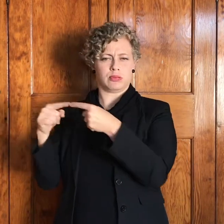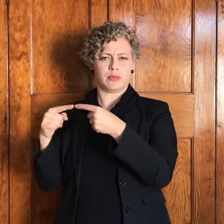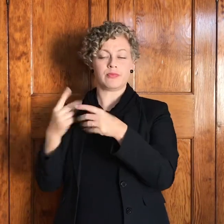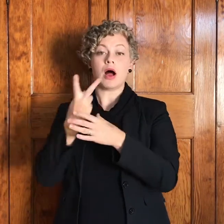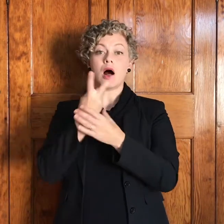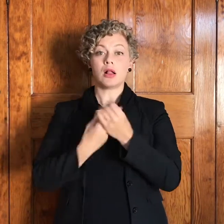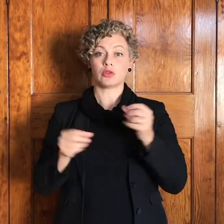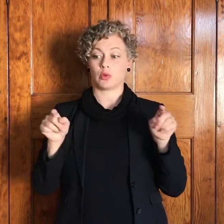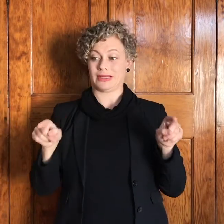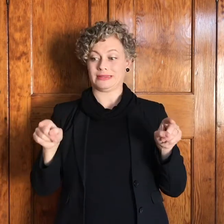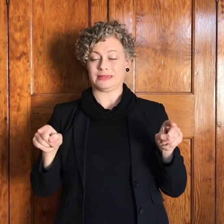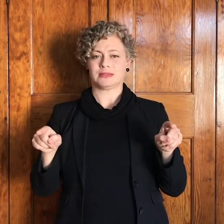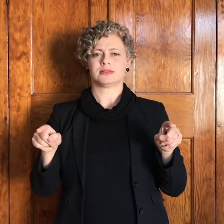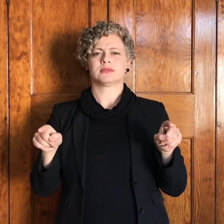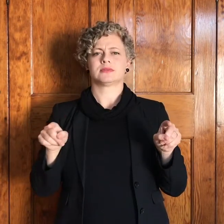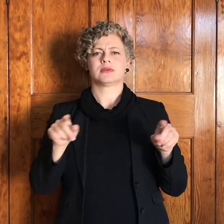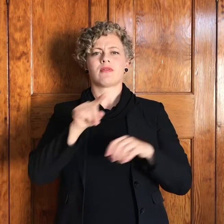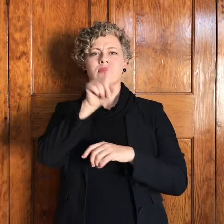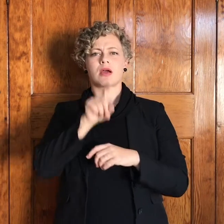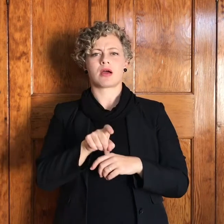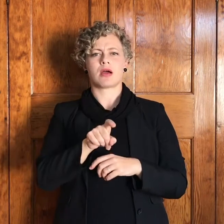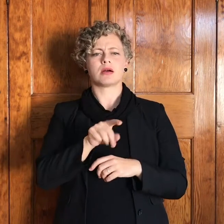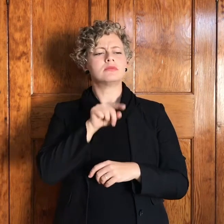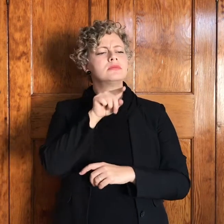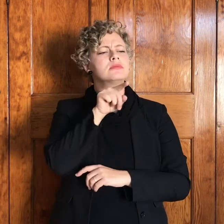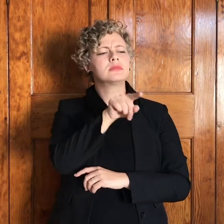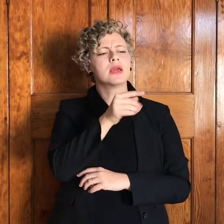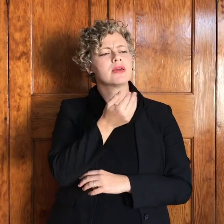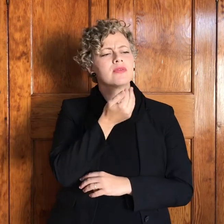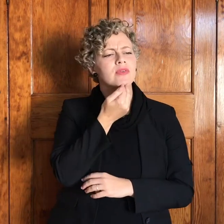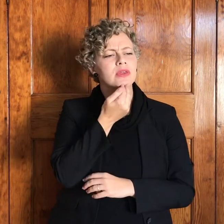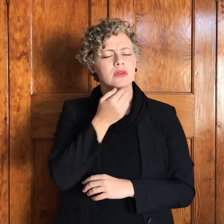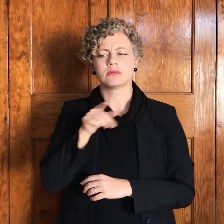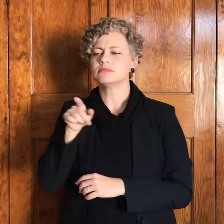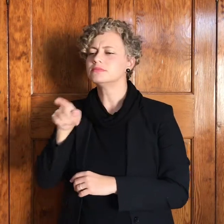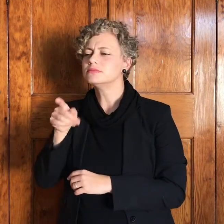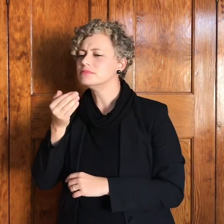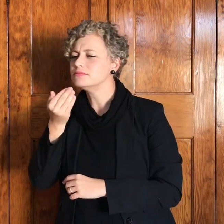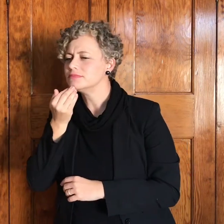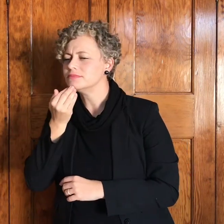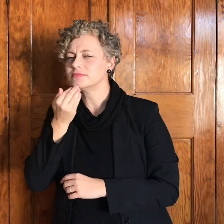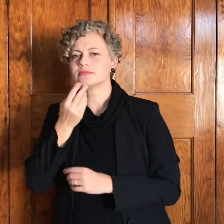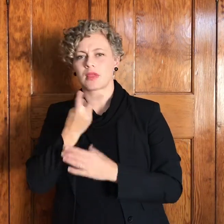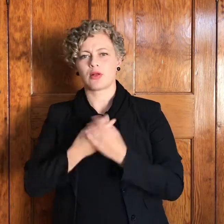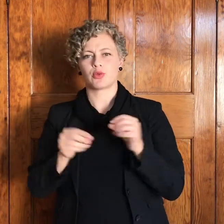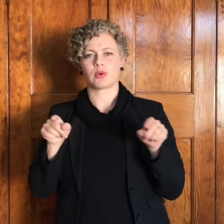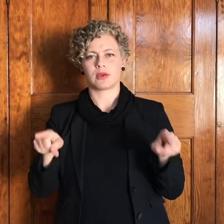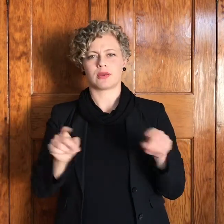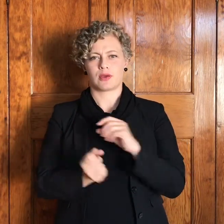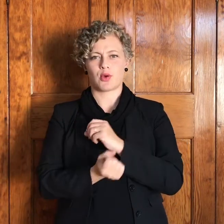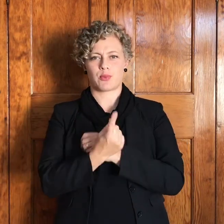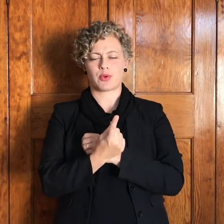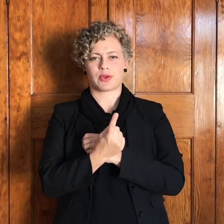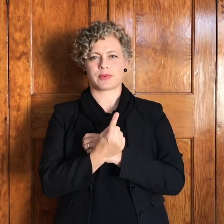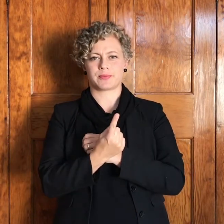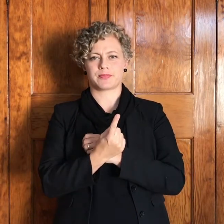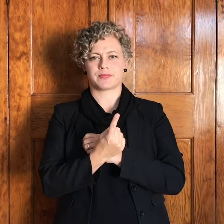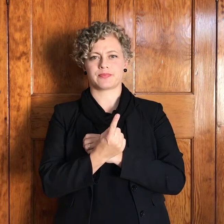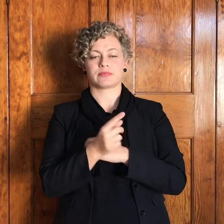jy? Wat is jou naam? Ek het die wie is jy by die eerste een onder tusnhakies gesit om het nie in die ontmoeting plaas